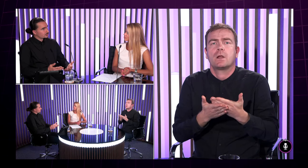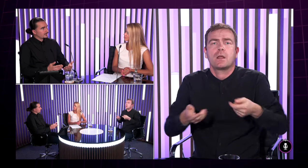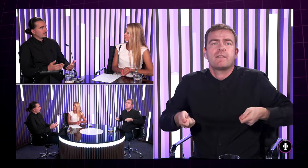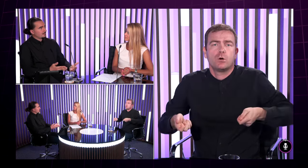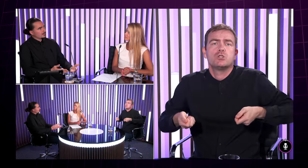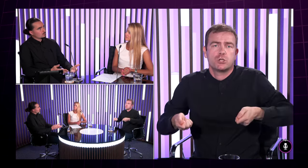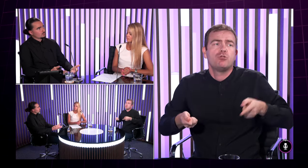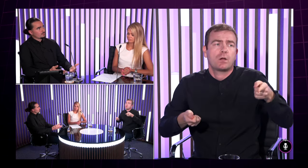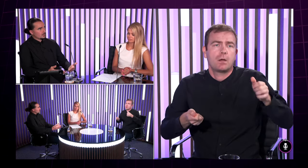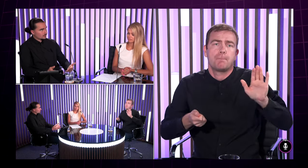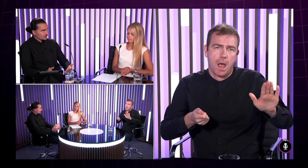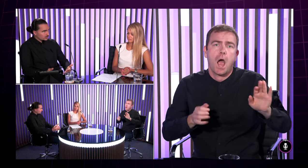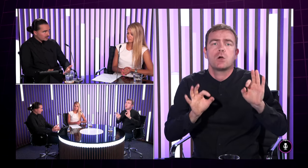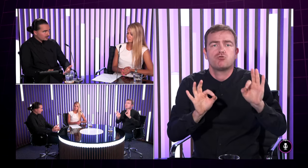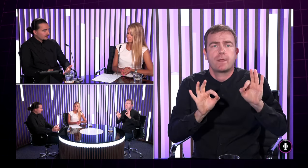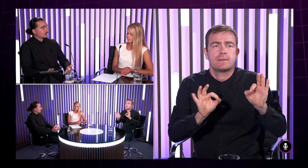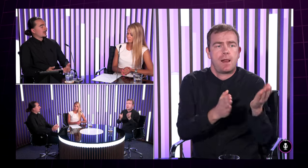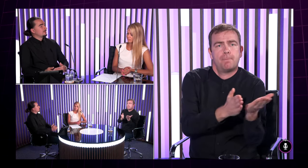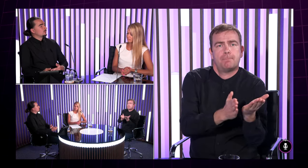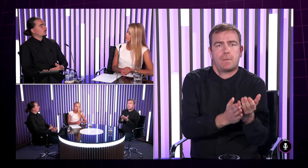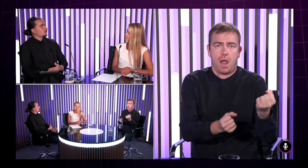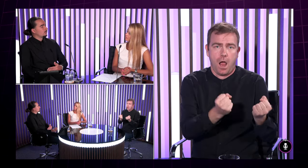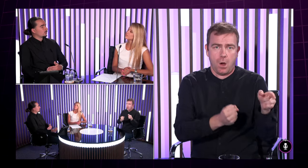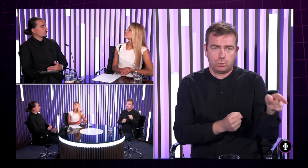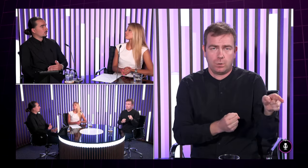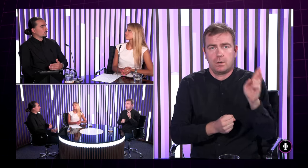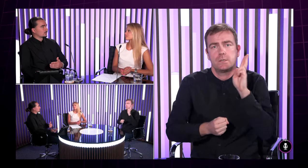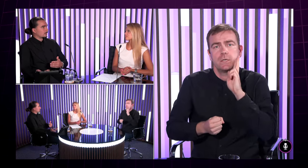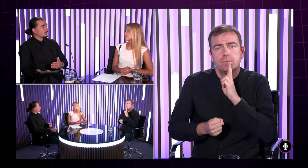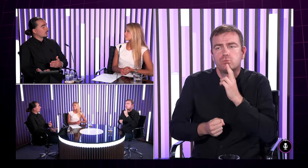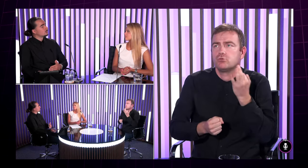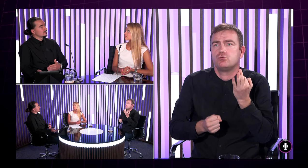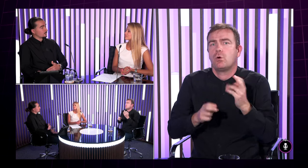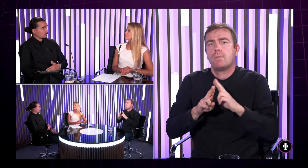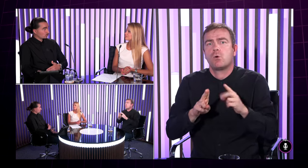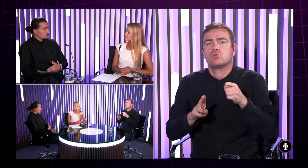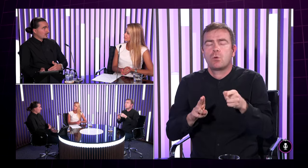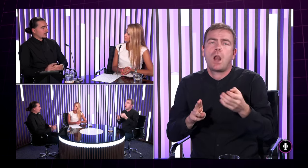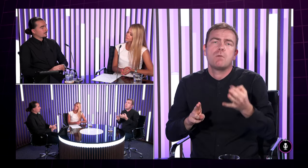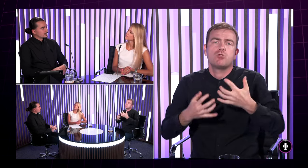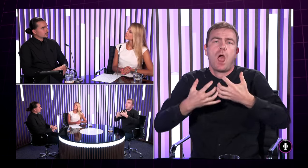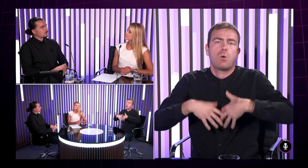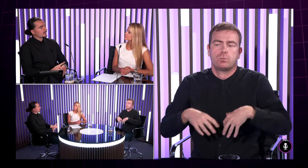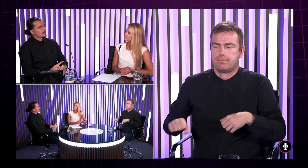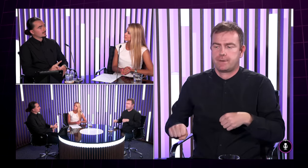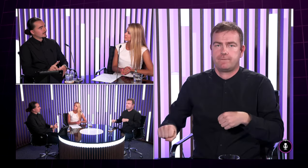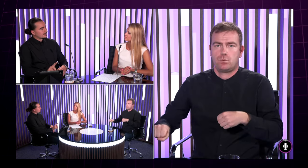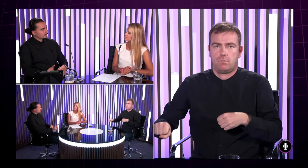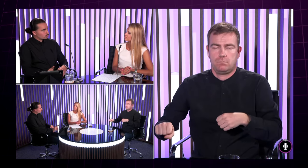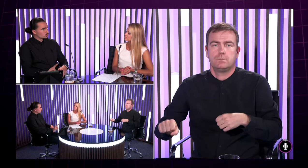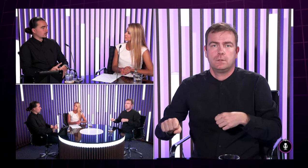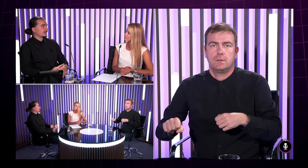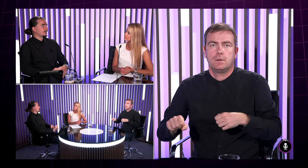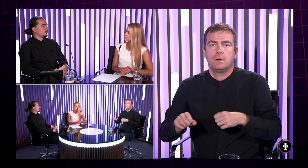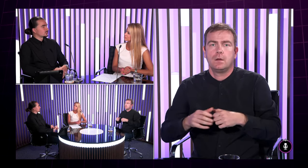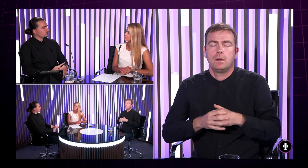auto robilo niečo iné je pre nich možno výhodnejšie aby to auto malo automatickú prevodovku lebo predsa len človek veľakrát aj